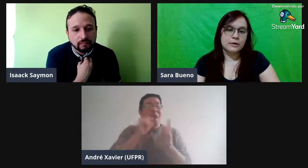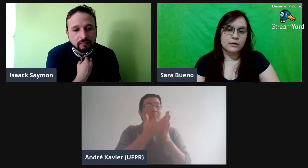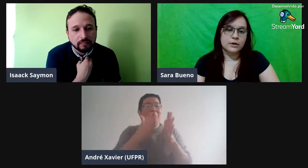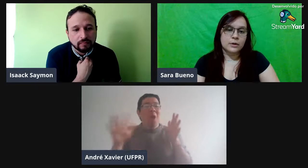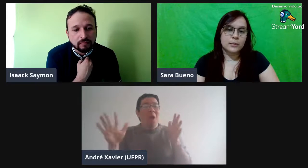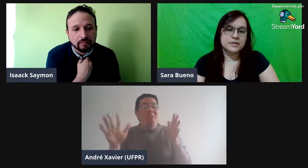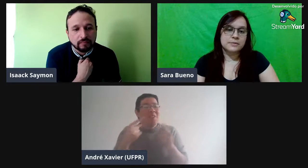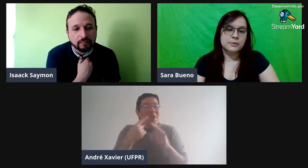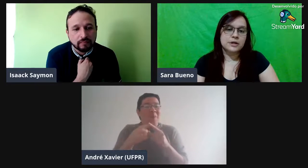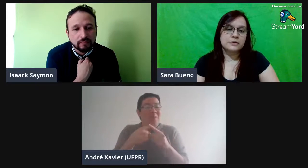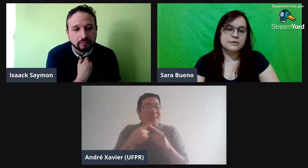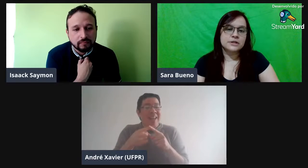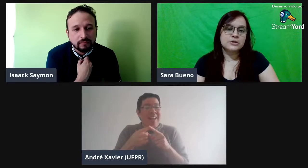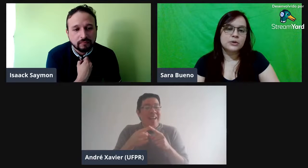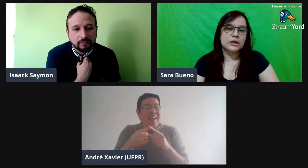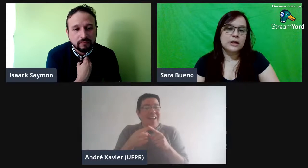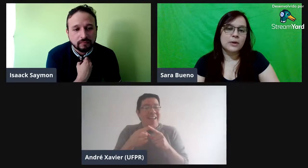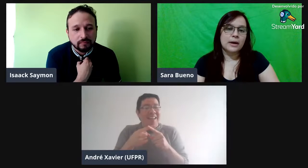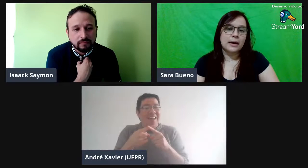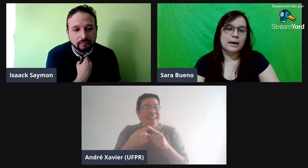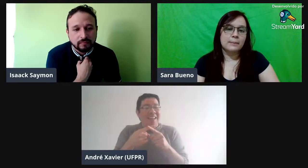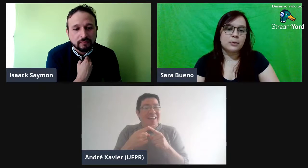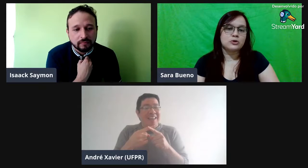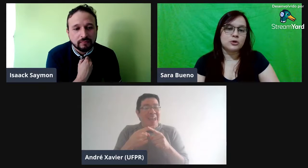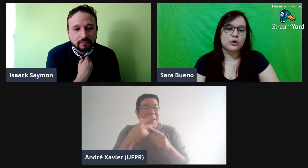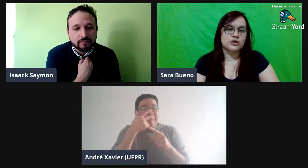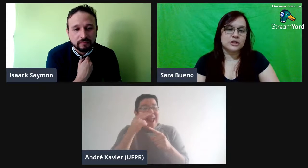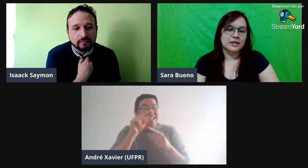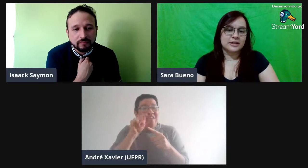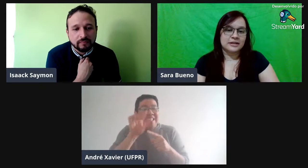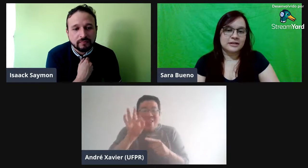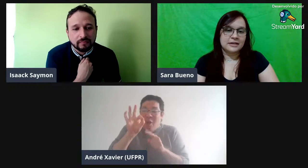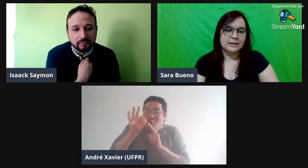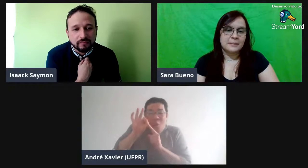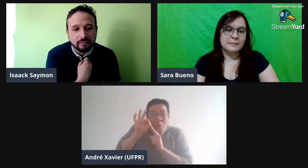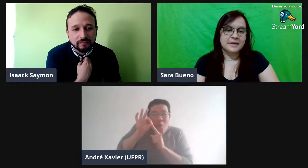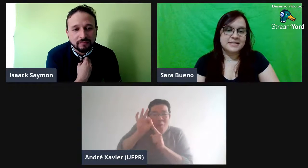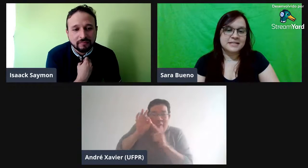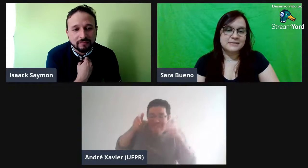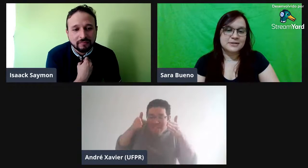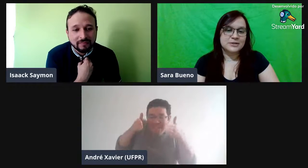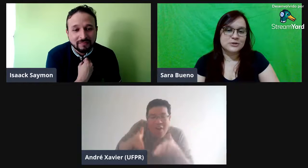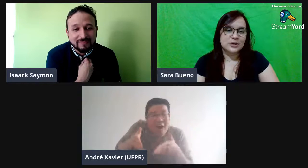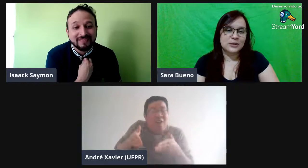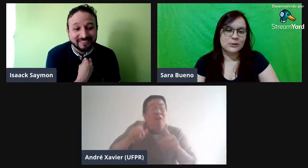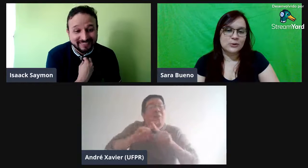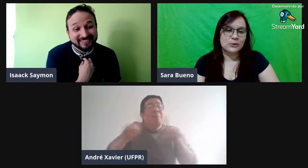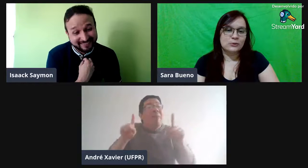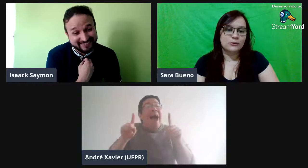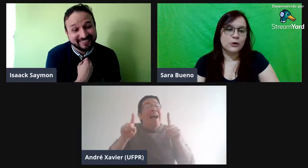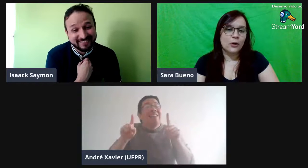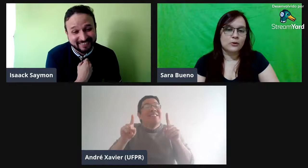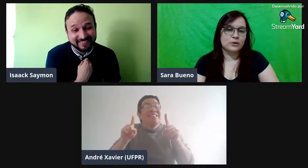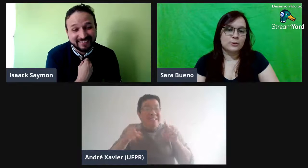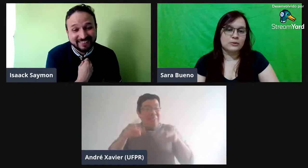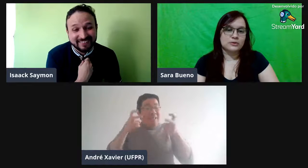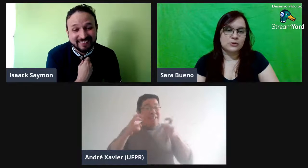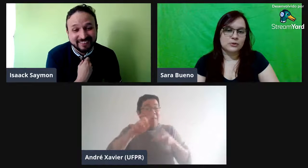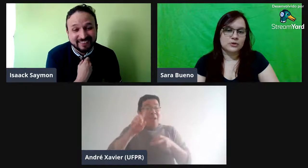Eu percebi, por que que você escolheu a prosódia, né? Parece que você escolheu o foco na prosódia,